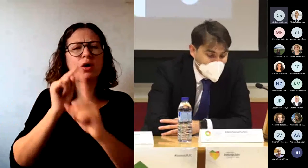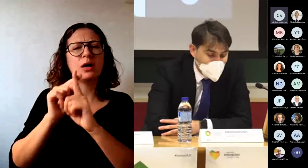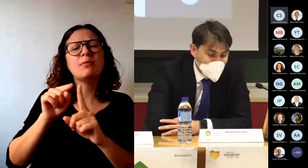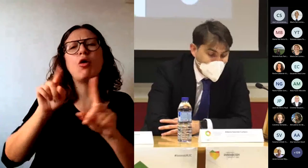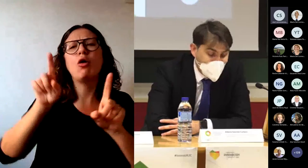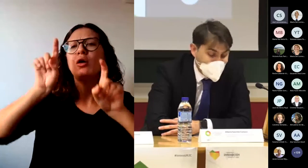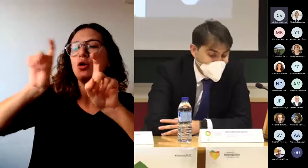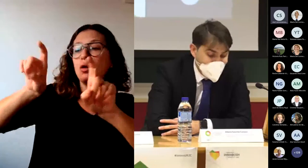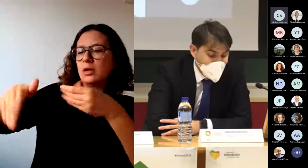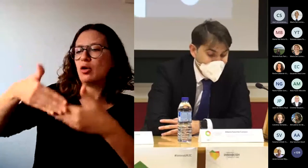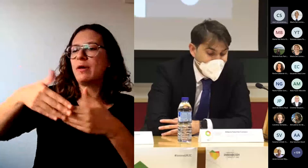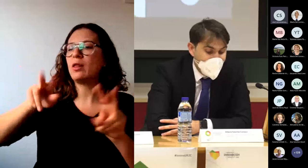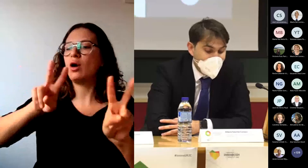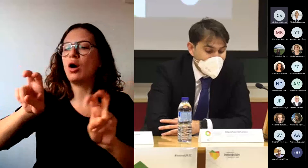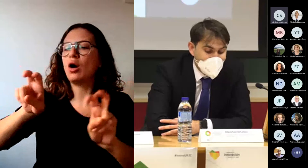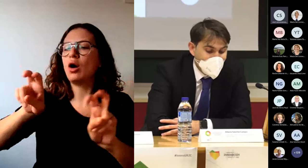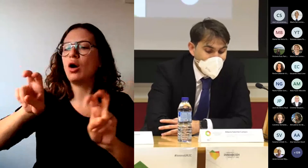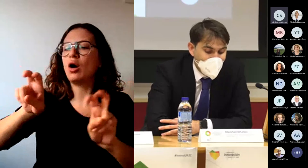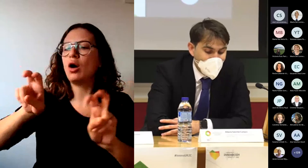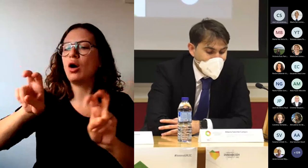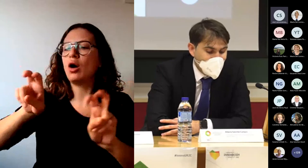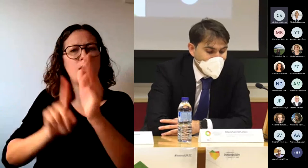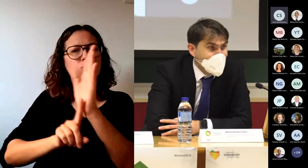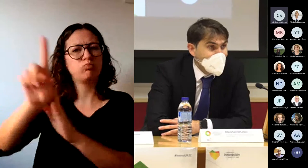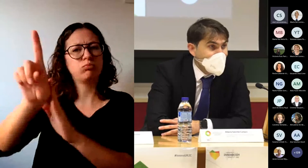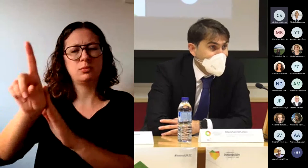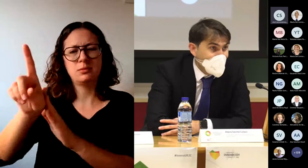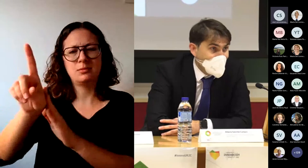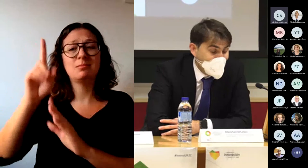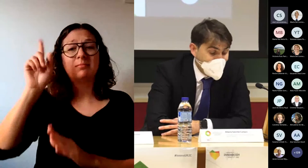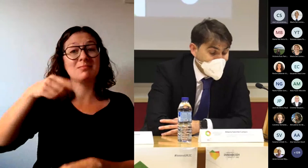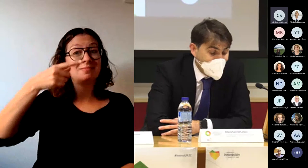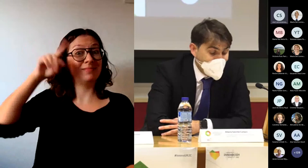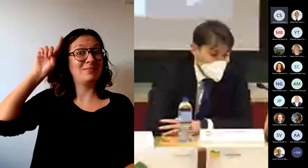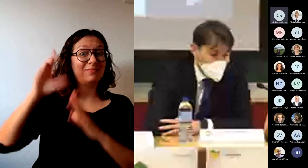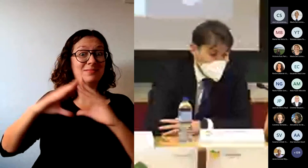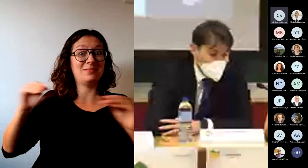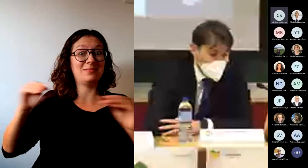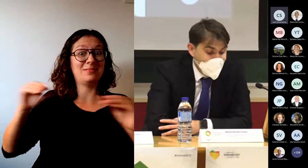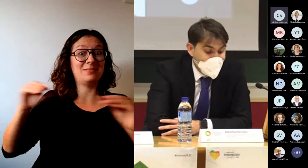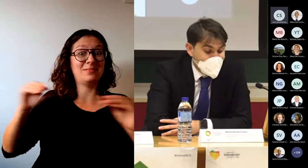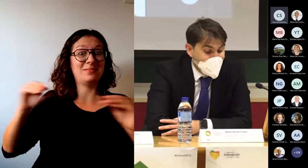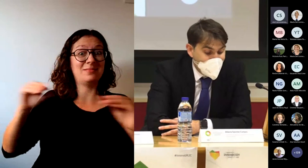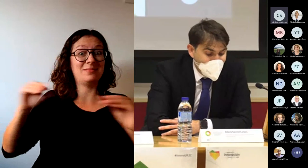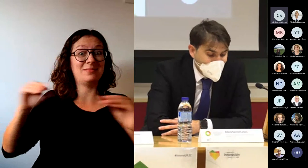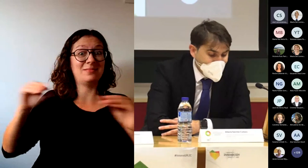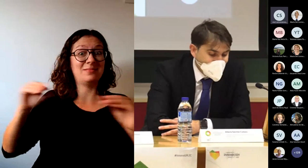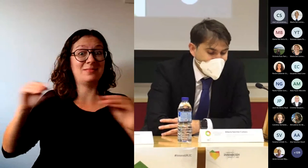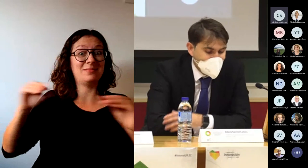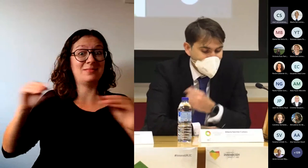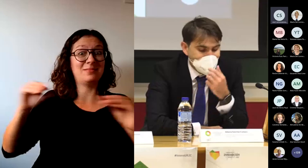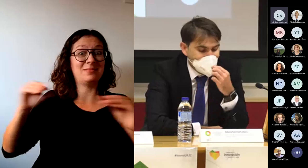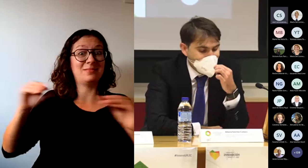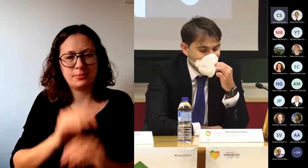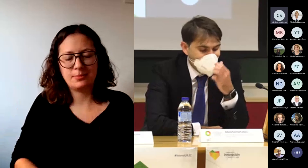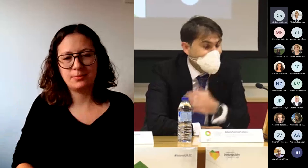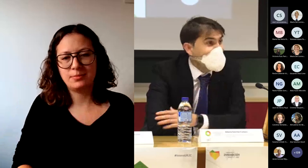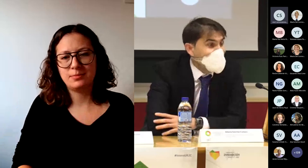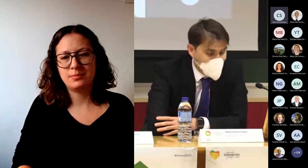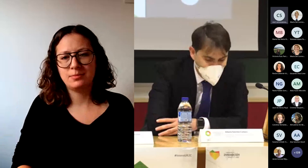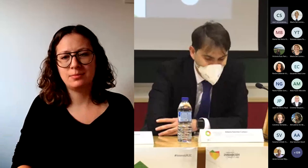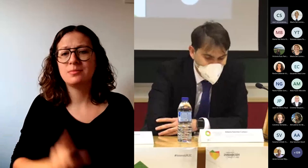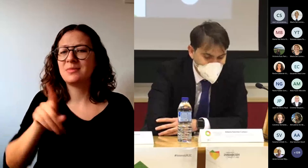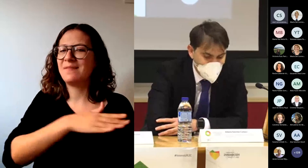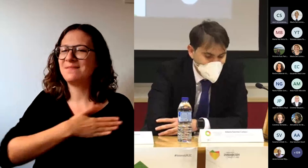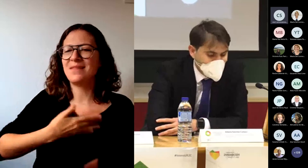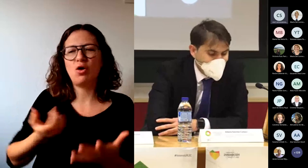concepto social, y apuesta por un modelo que impulse la educación digital. Depenerme más, expresar de nuevo